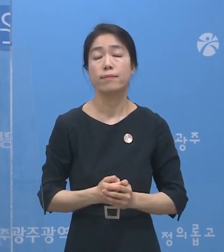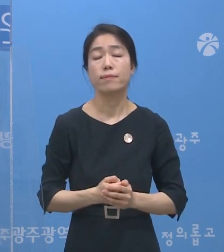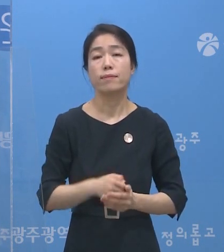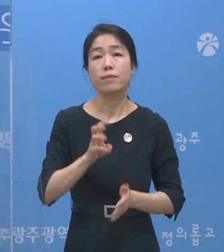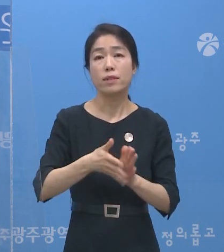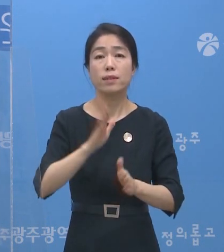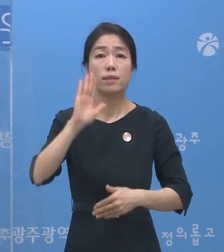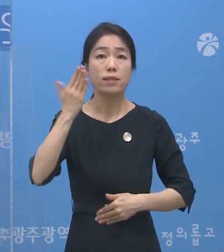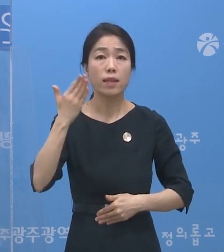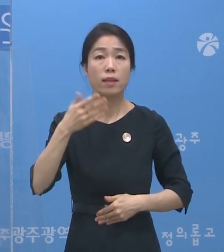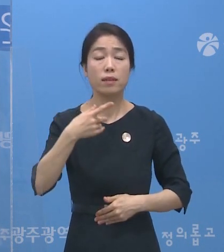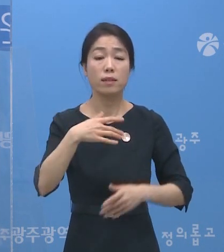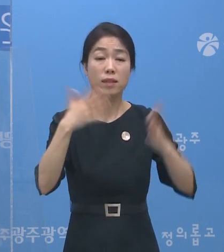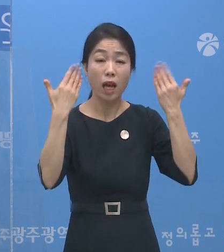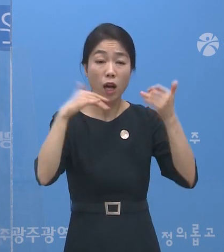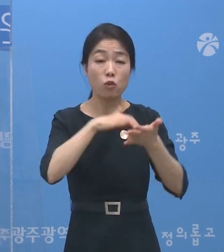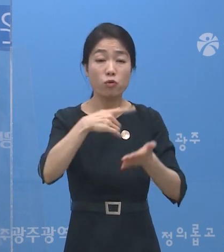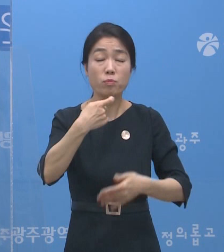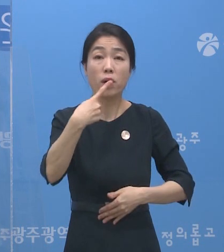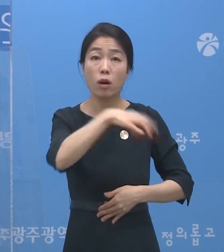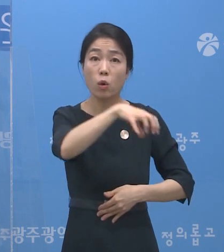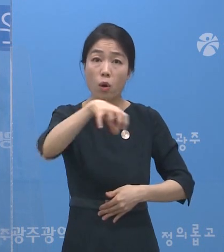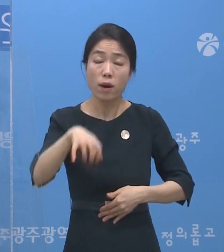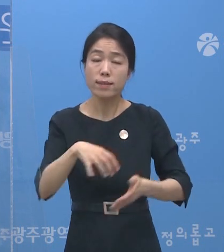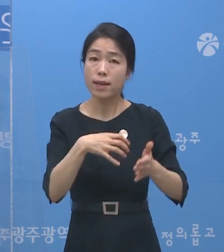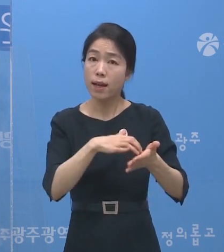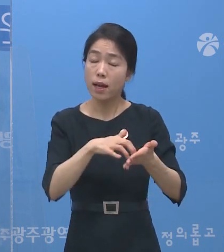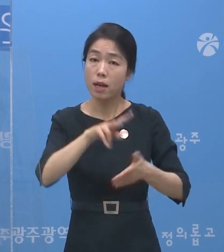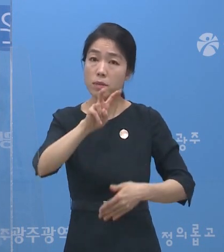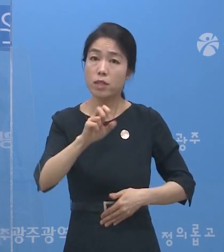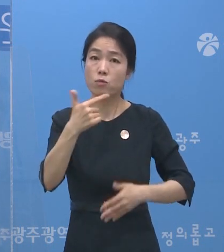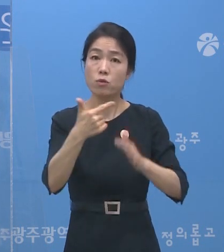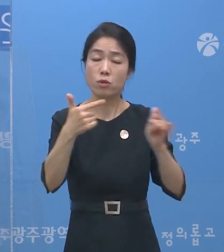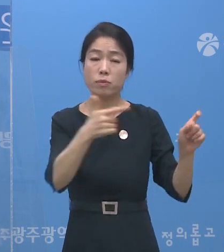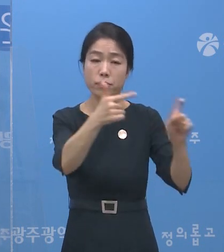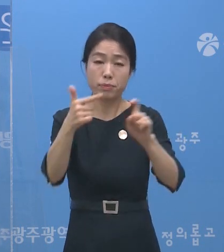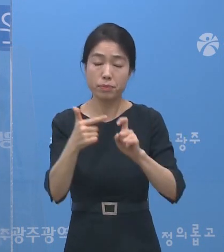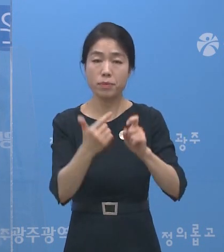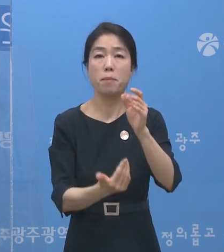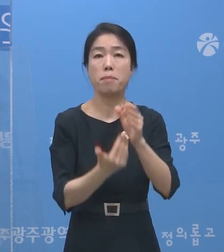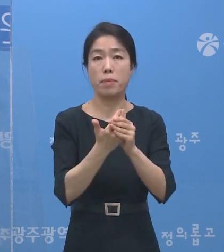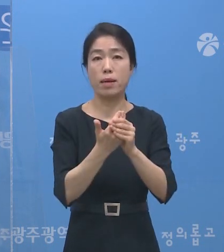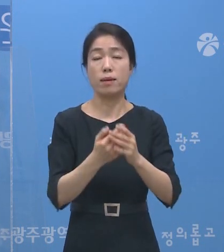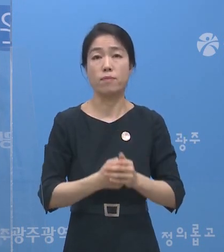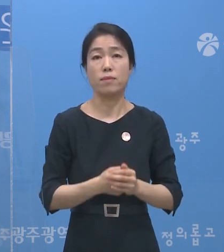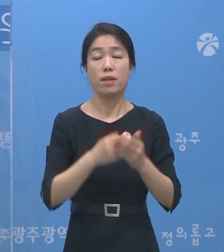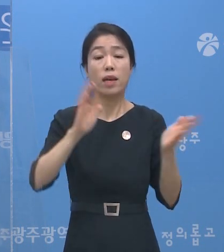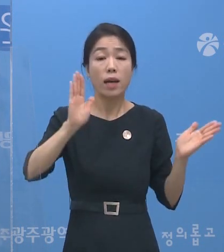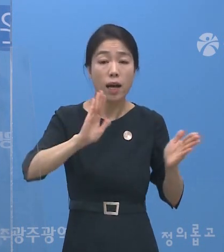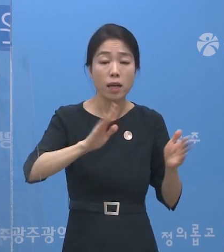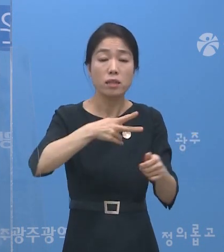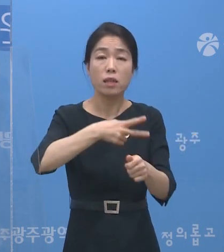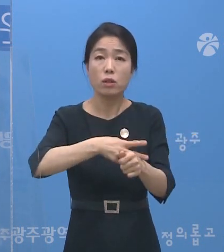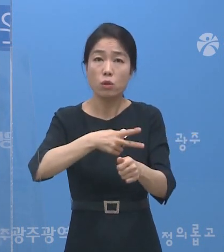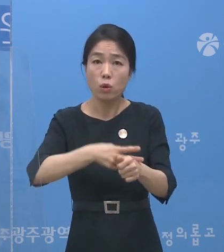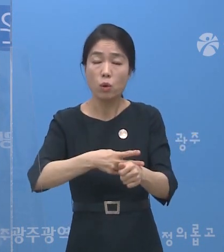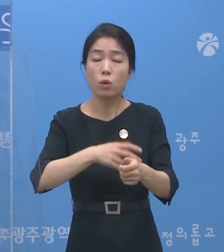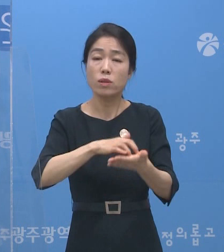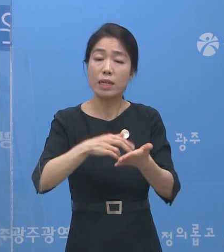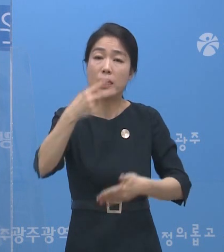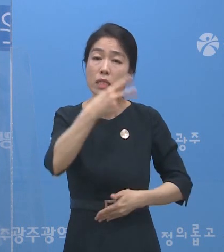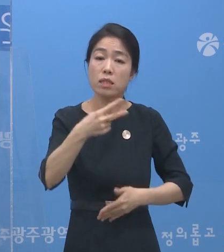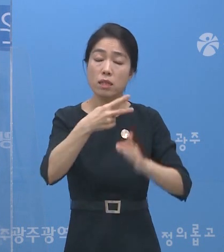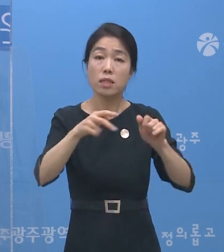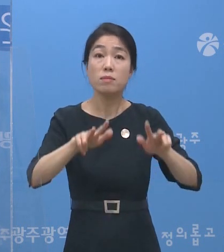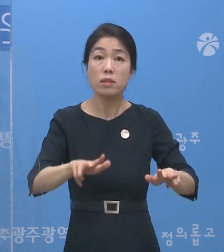우리시는 최근 11개 학교에서 총 26명의 확진자가 발생했고 학생과 교사 등 2천여